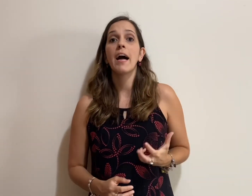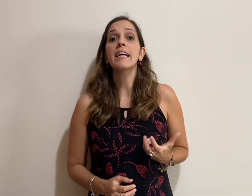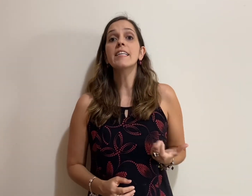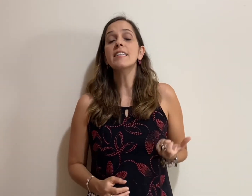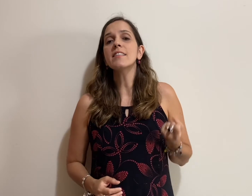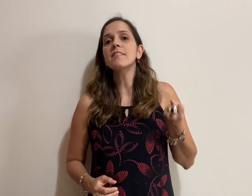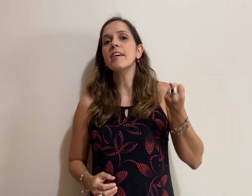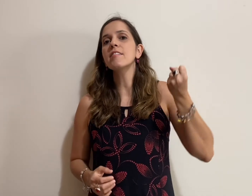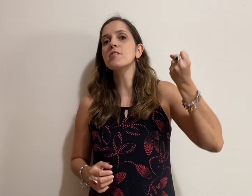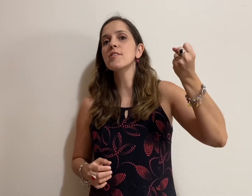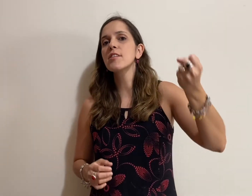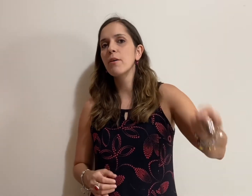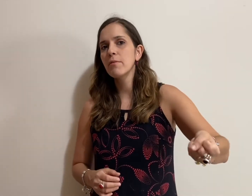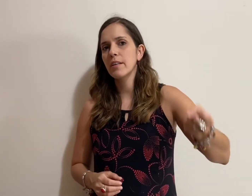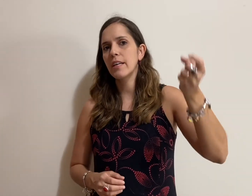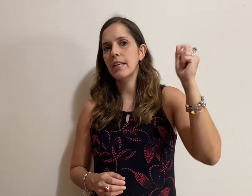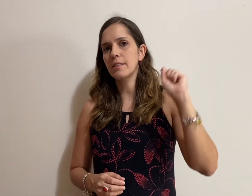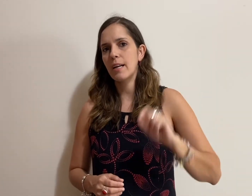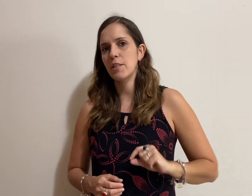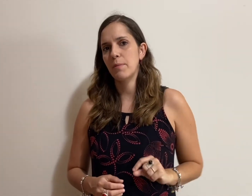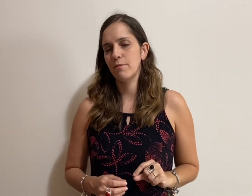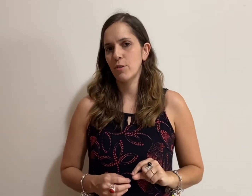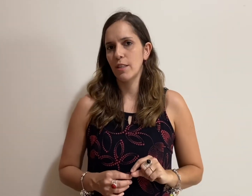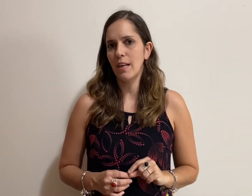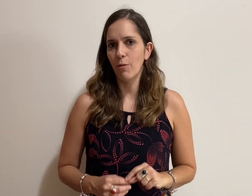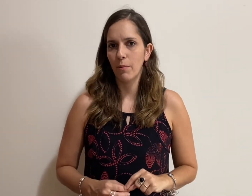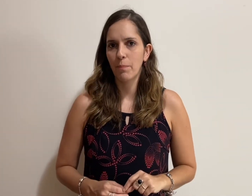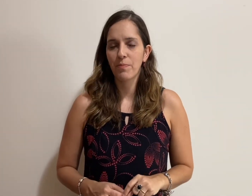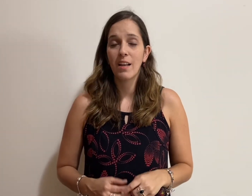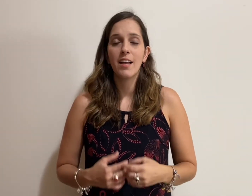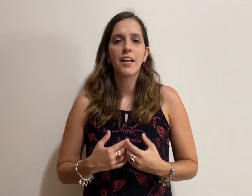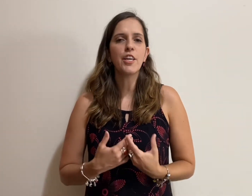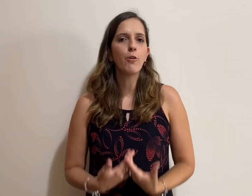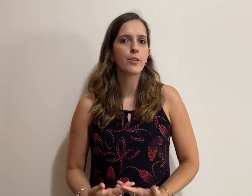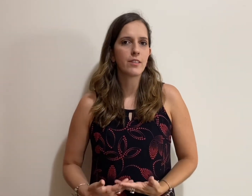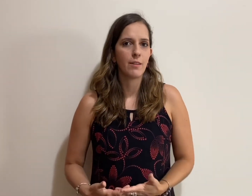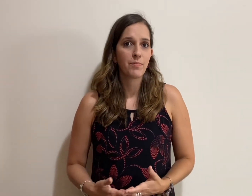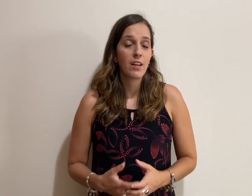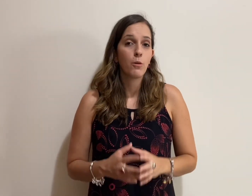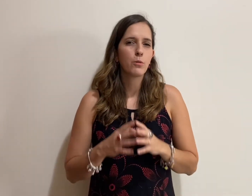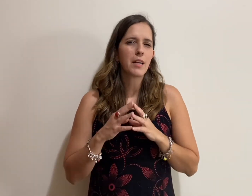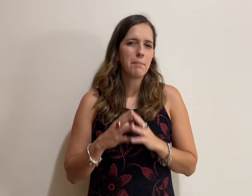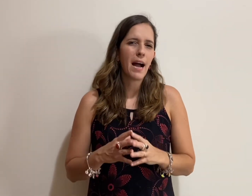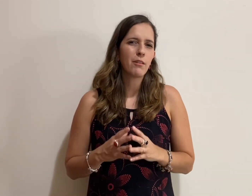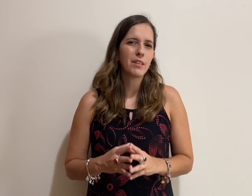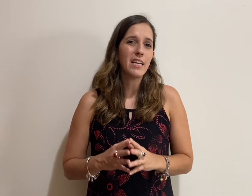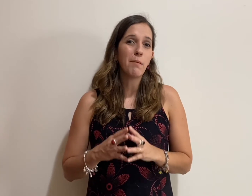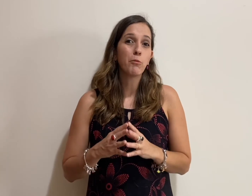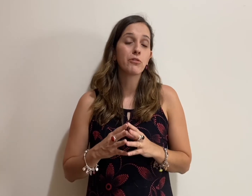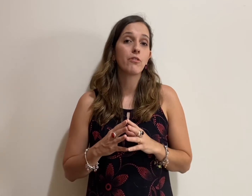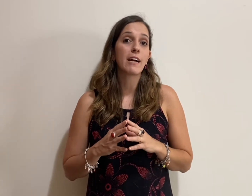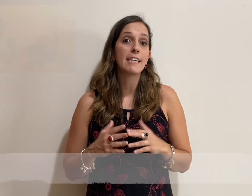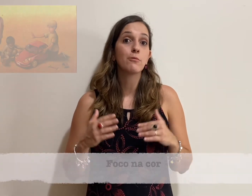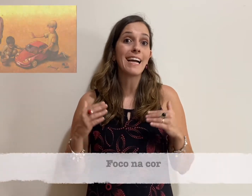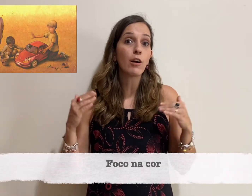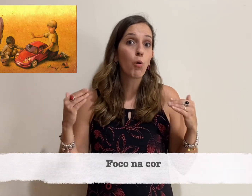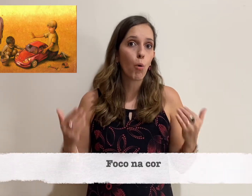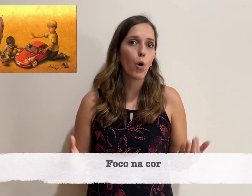intenção que ele traz para você na hora. E outra, o trabalho dele é muito focado na cor,